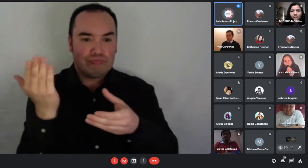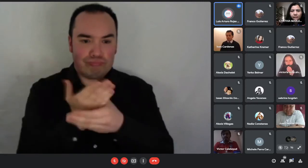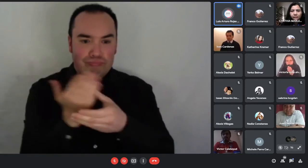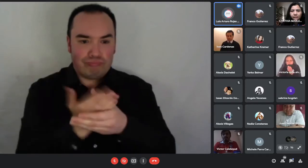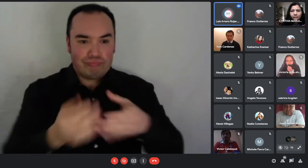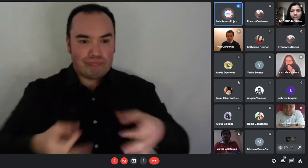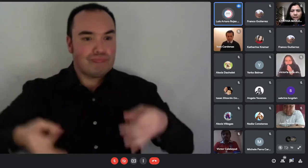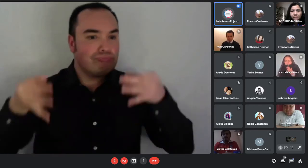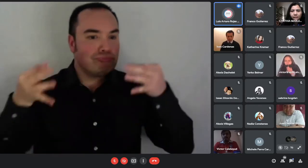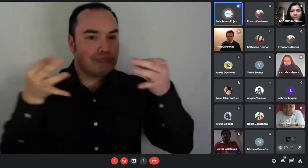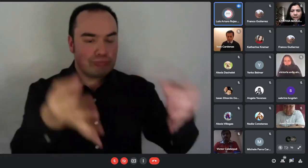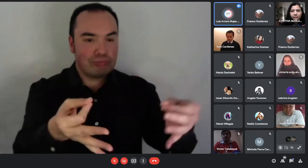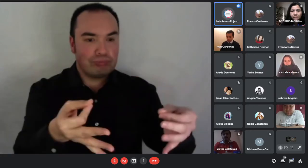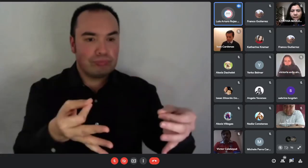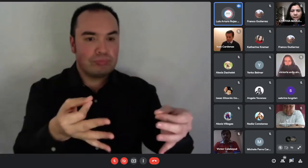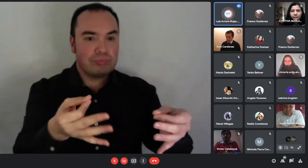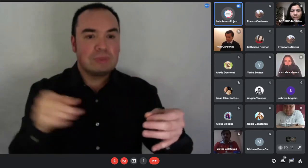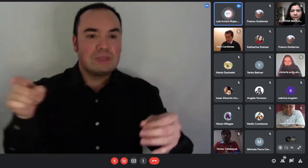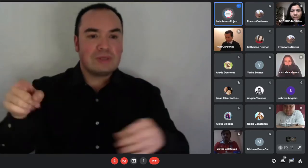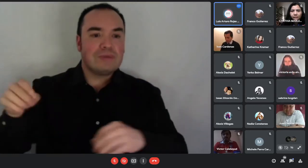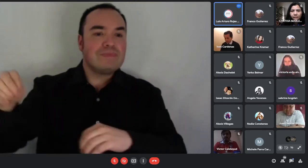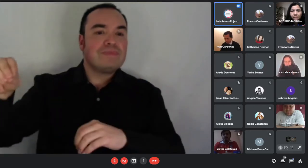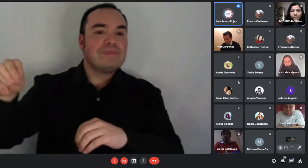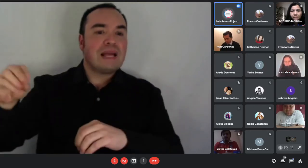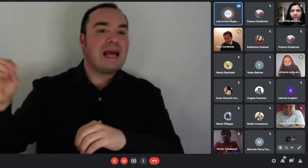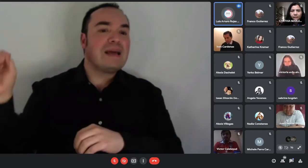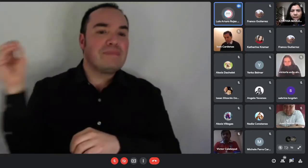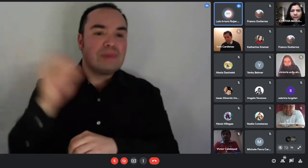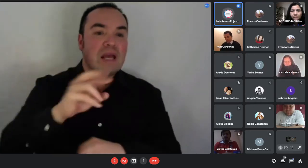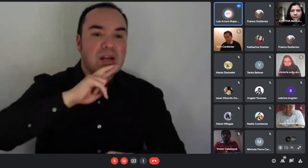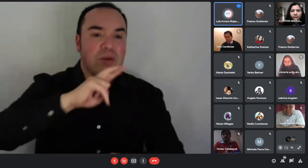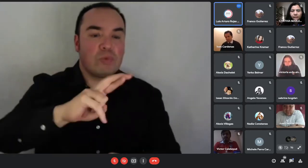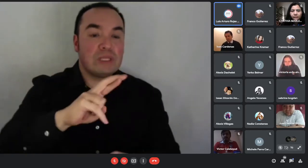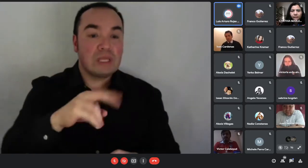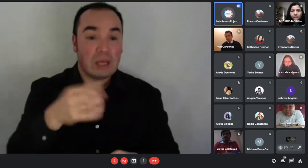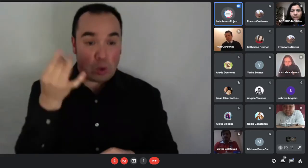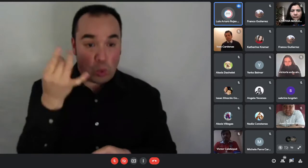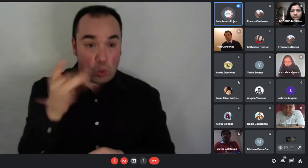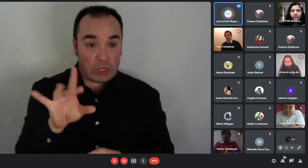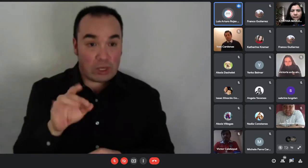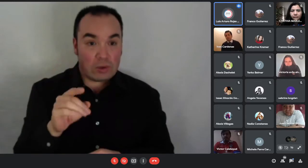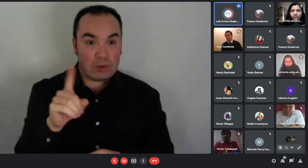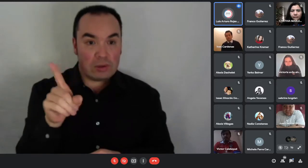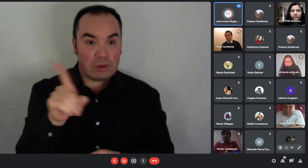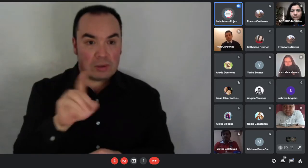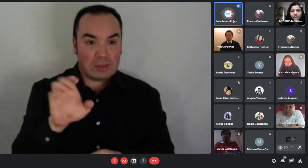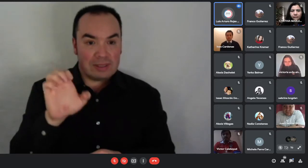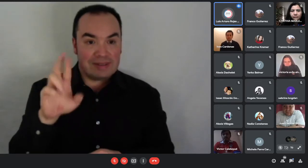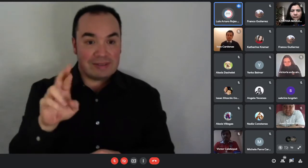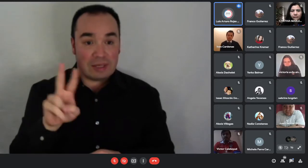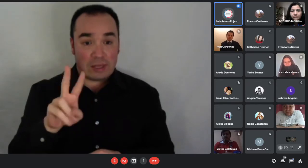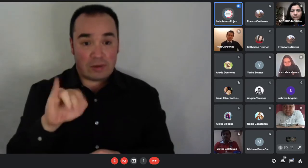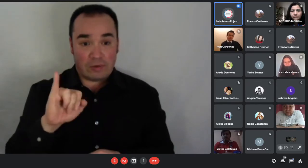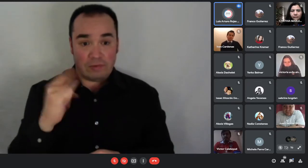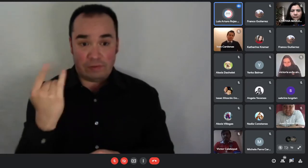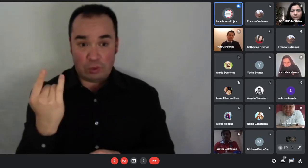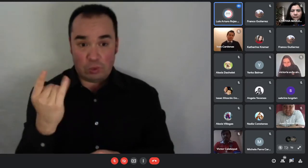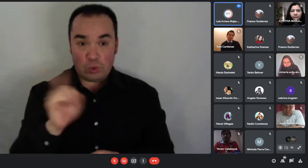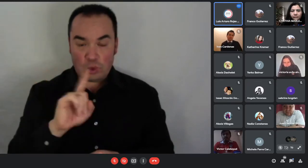entonces ahí también a veces debemos esperar un poco para poder dar alguna respuesta respecto a la situación de Juan Gabriel